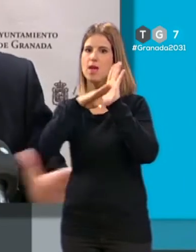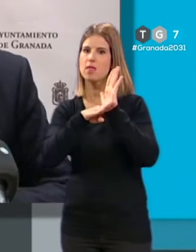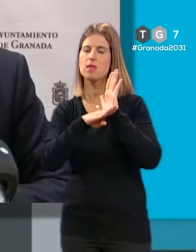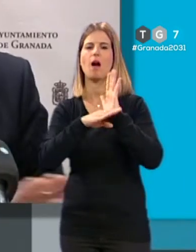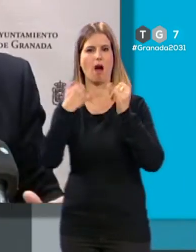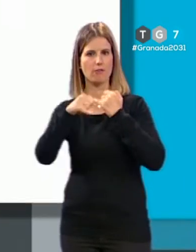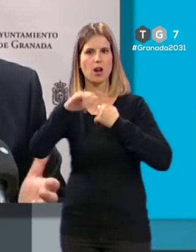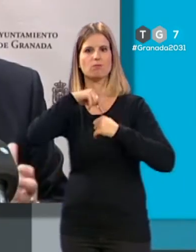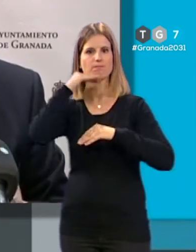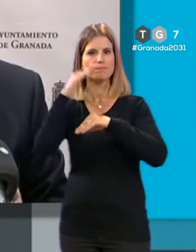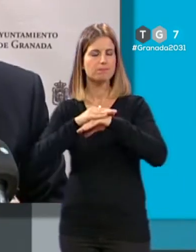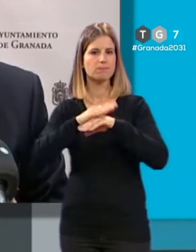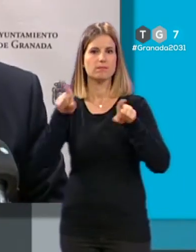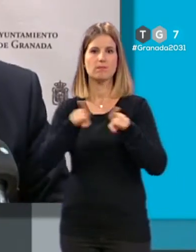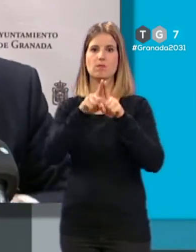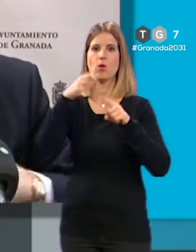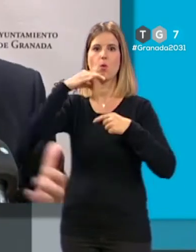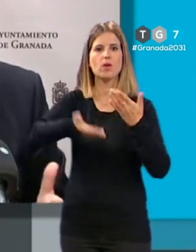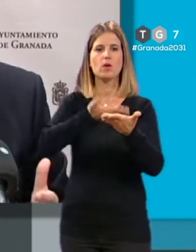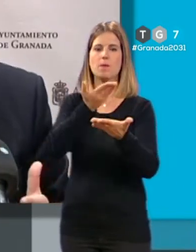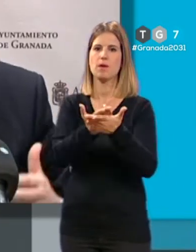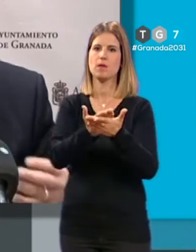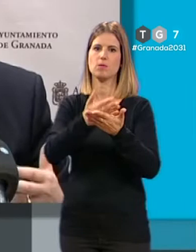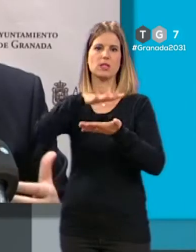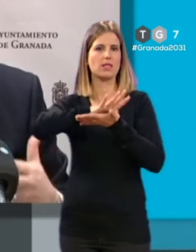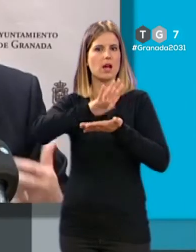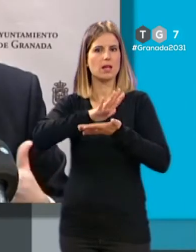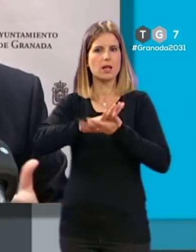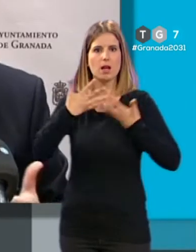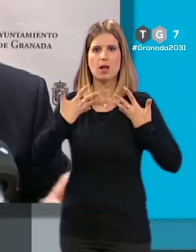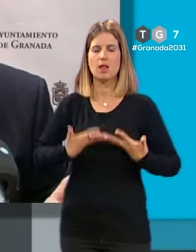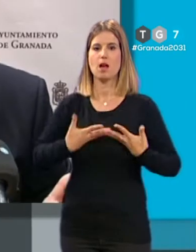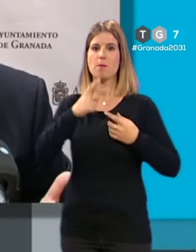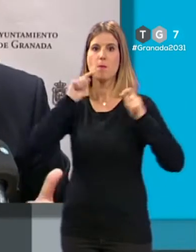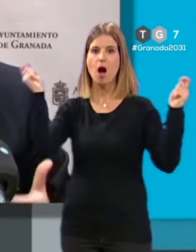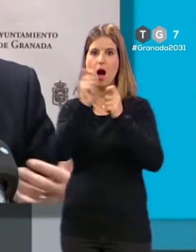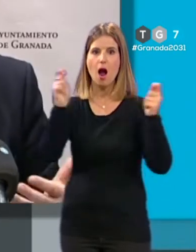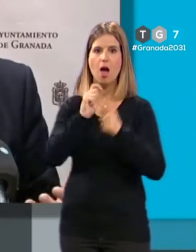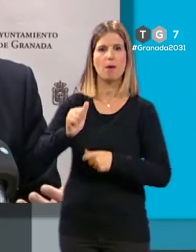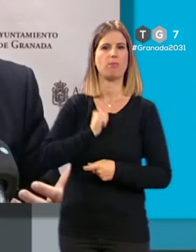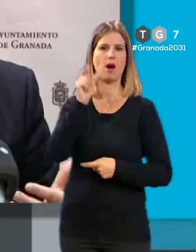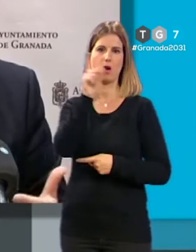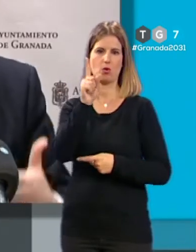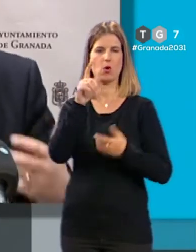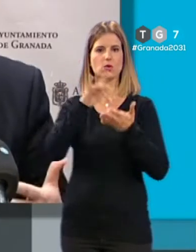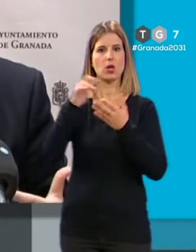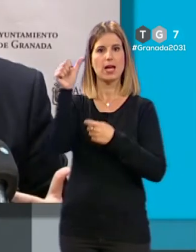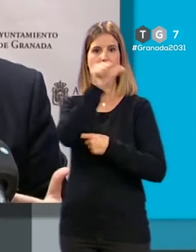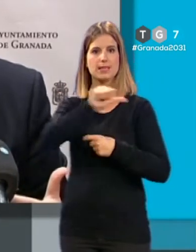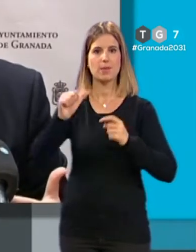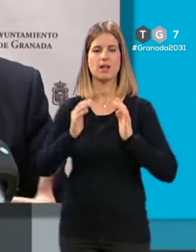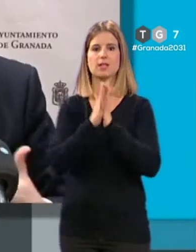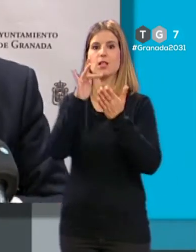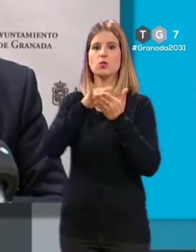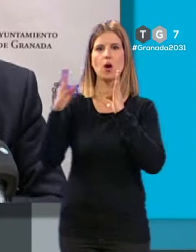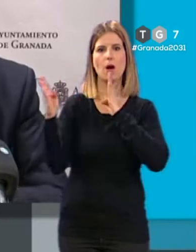tomará la que sea. Lo único que pedimos es tranquilidad, que no se creen falsos alarmismos, que la Semana Santa en este momento